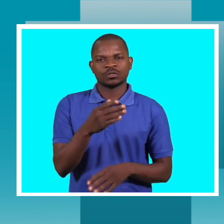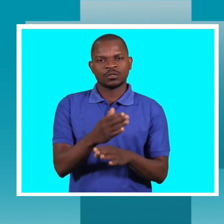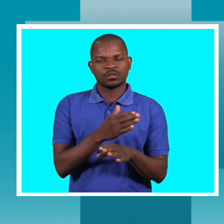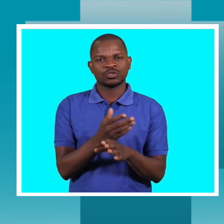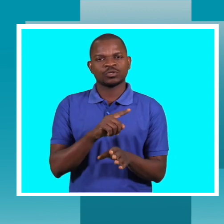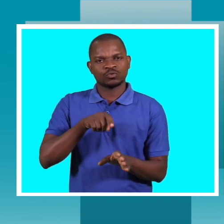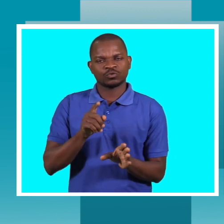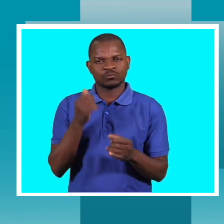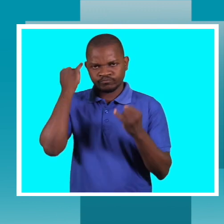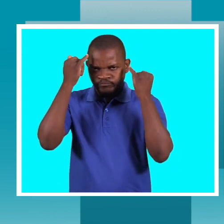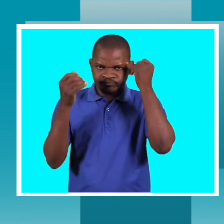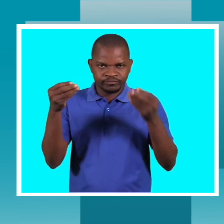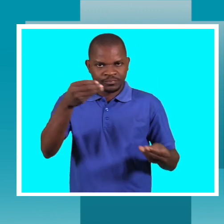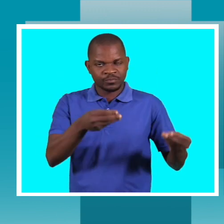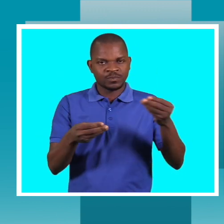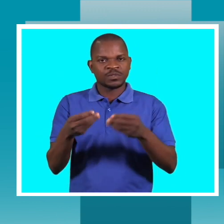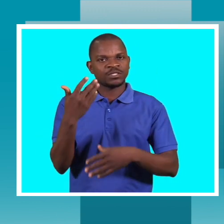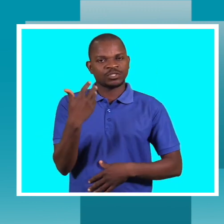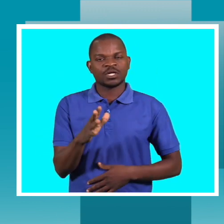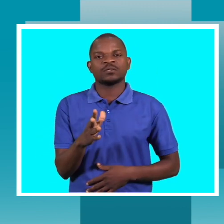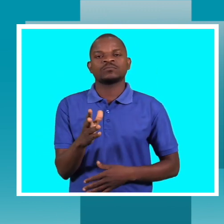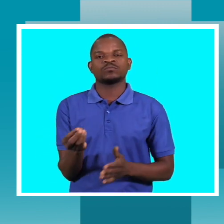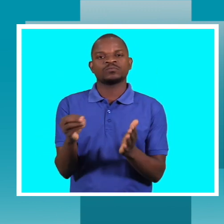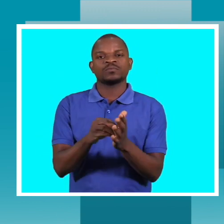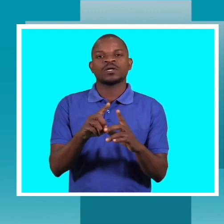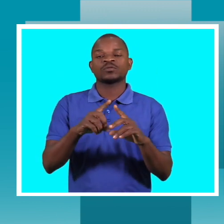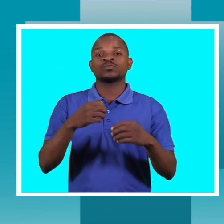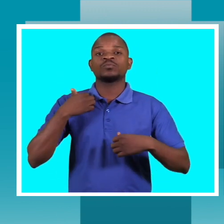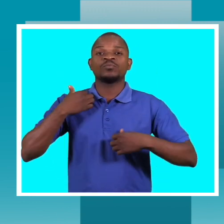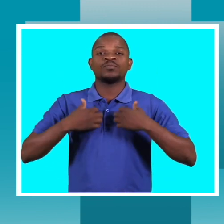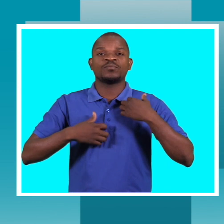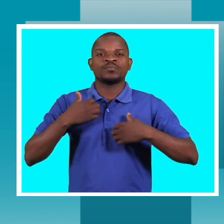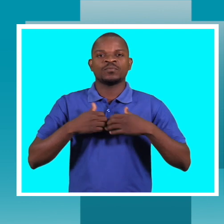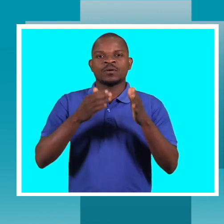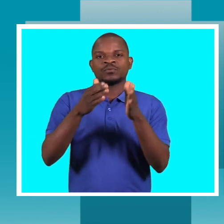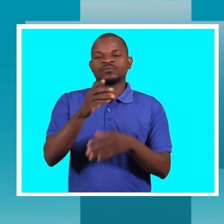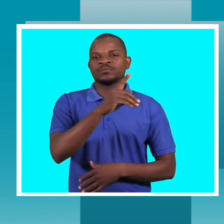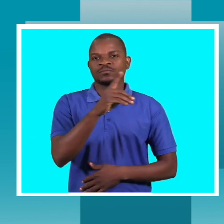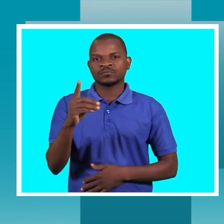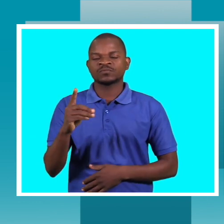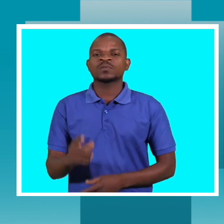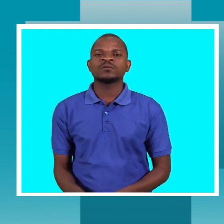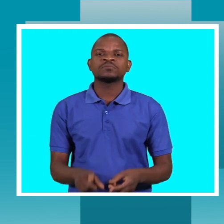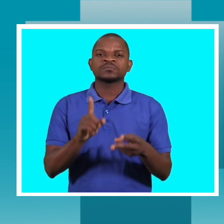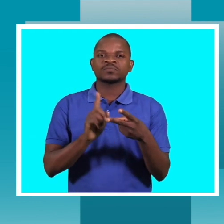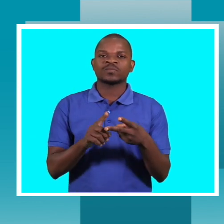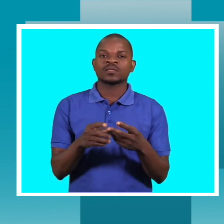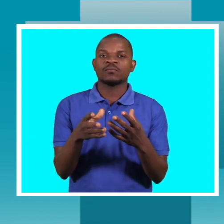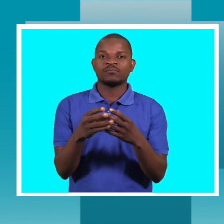Colocamos quais eram as necessidades das pessoas com deficiência, quais são os materiais que deviam ser